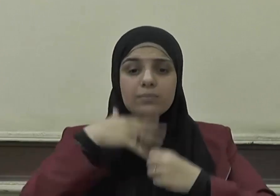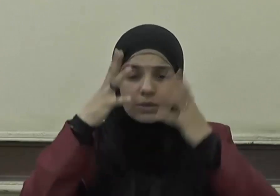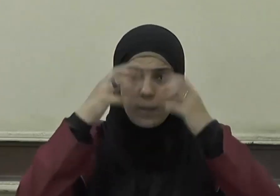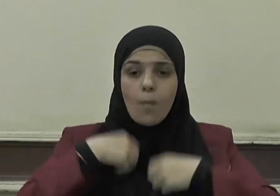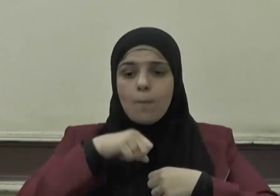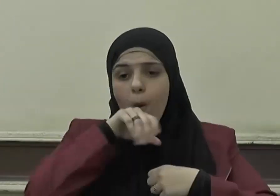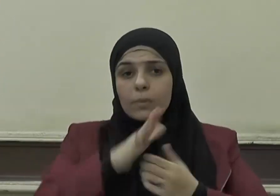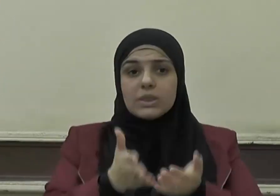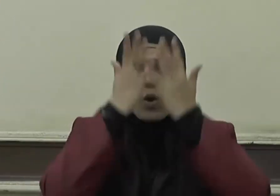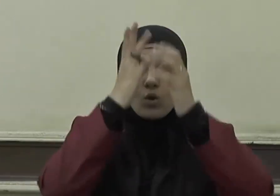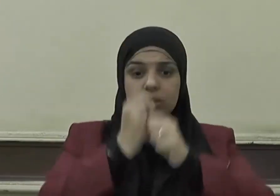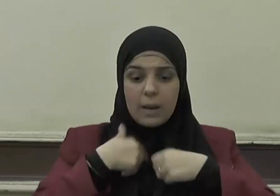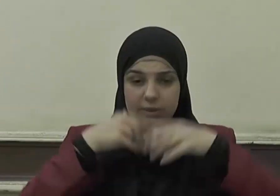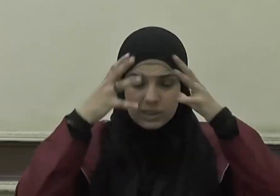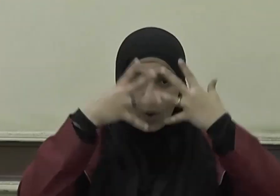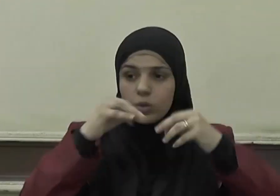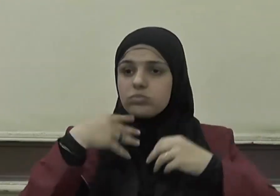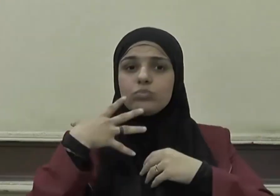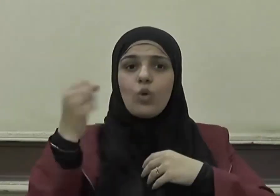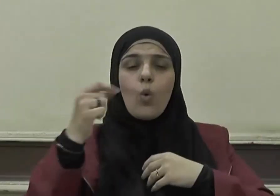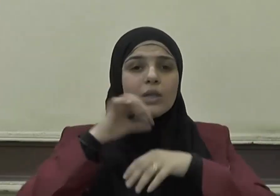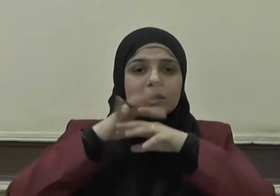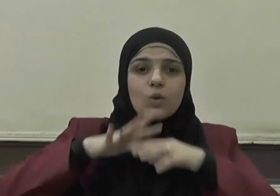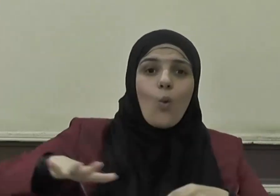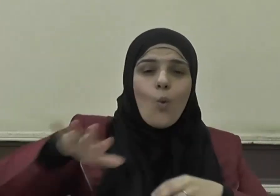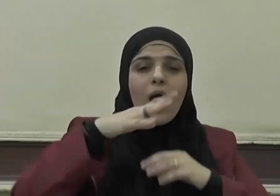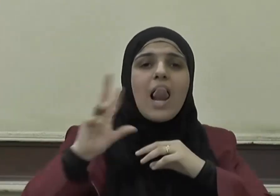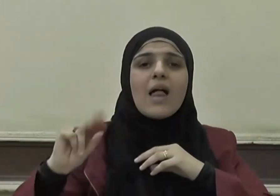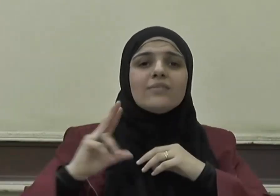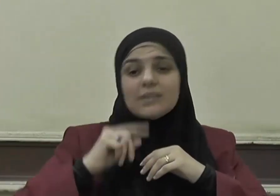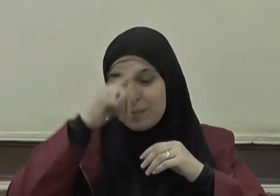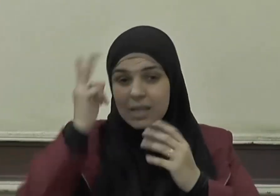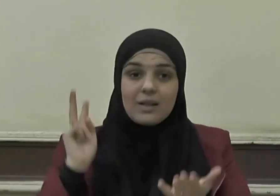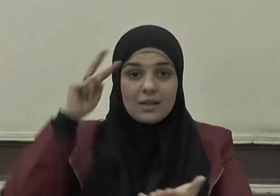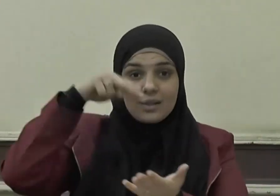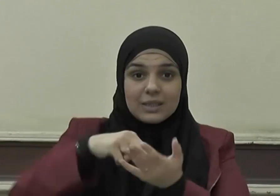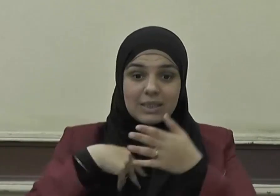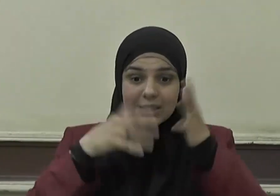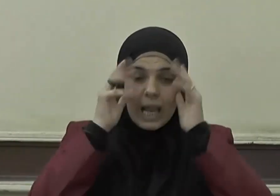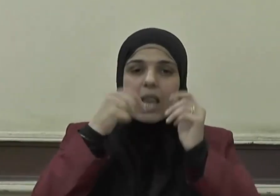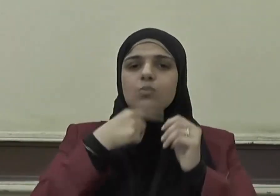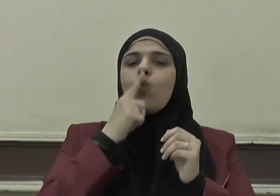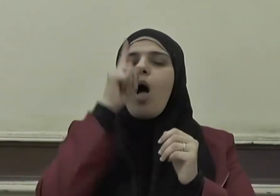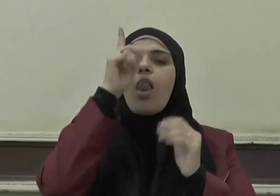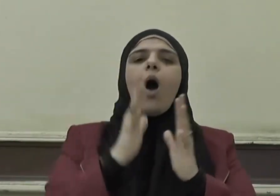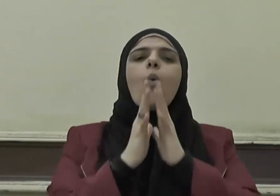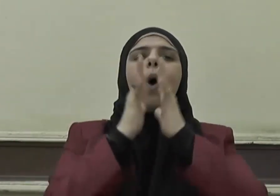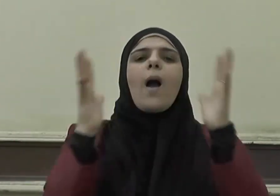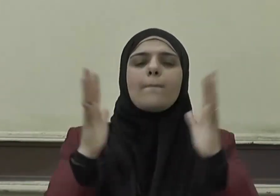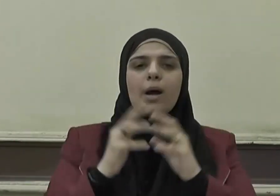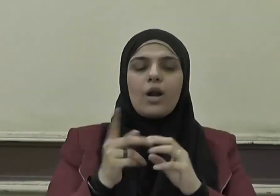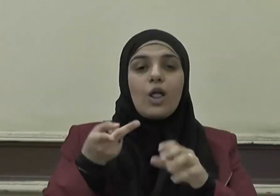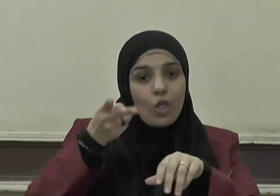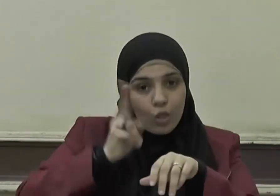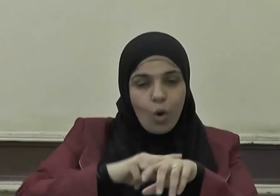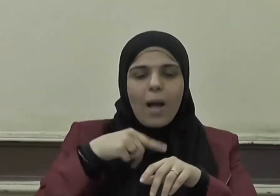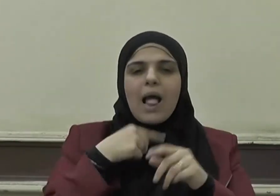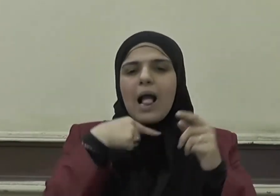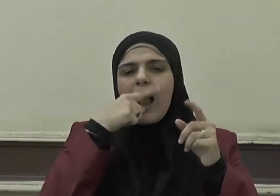صلى الله عليه وسلم إذا قمت إلى الصلاة فكبر ثم اقرأ ما تيسر